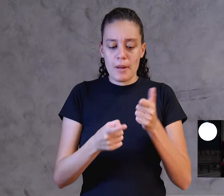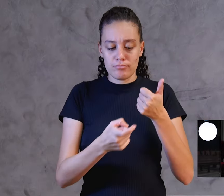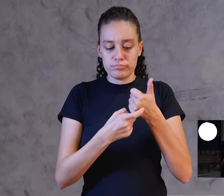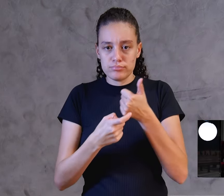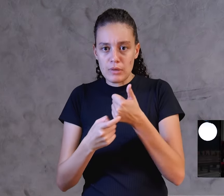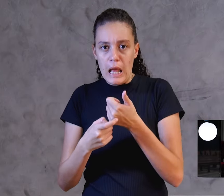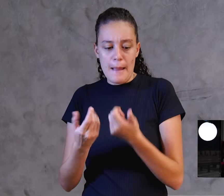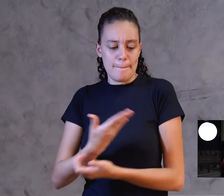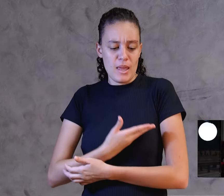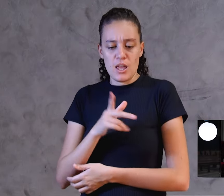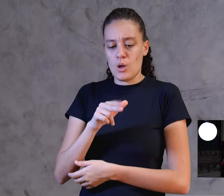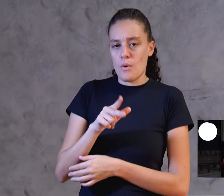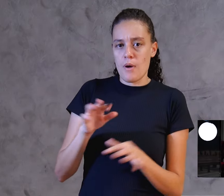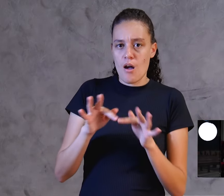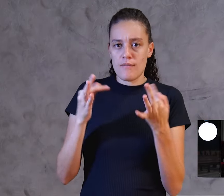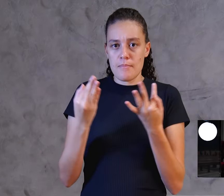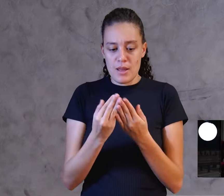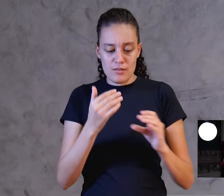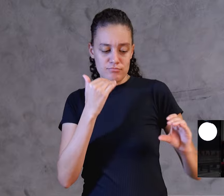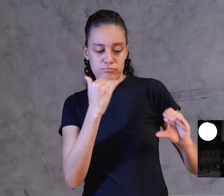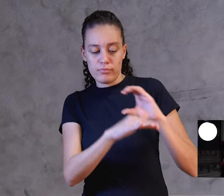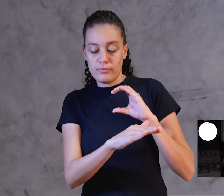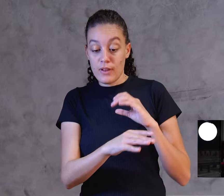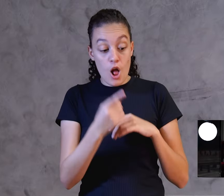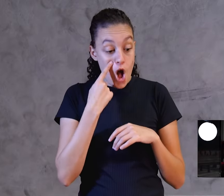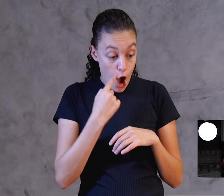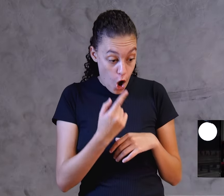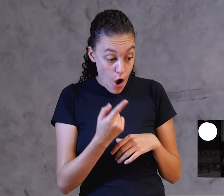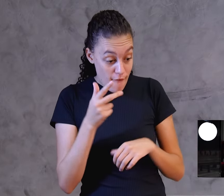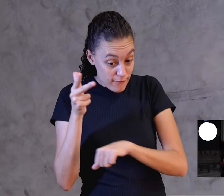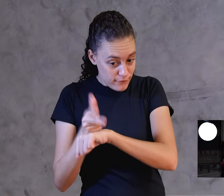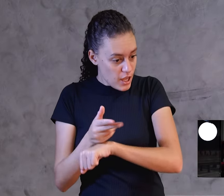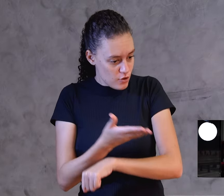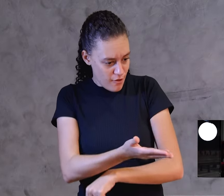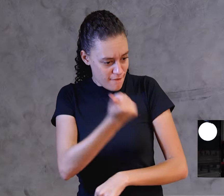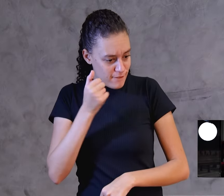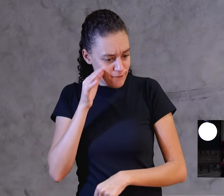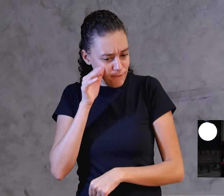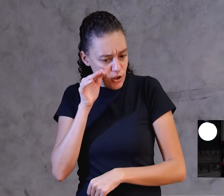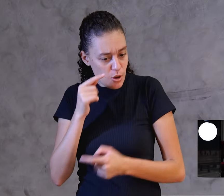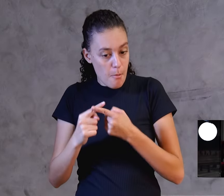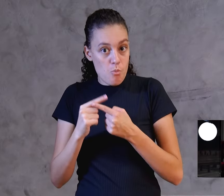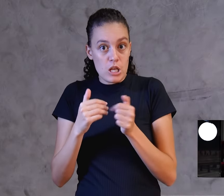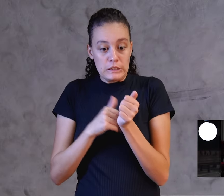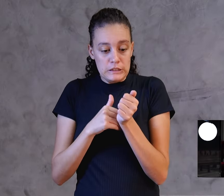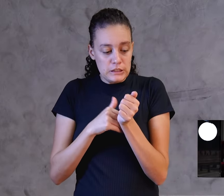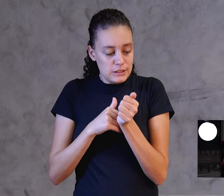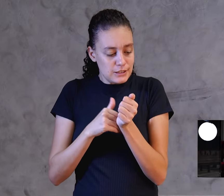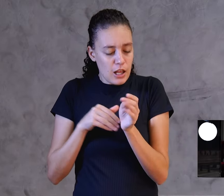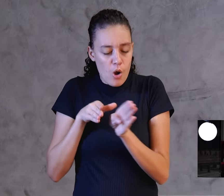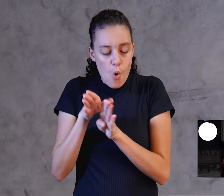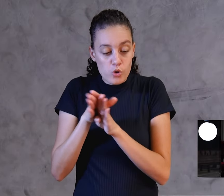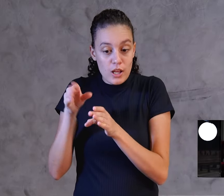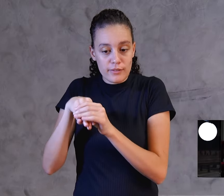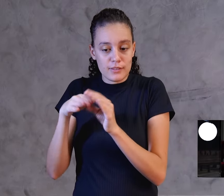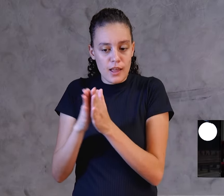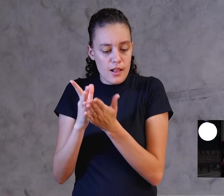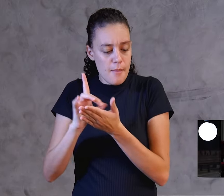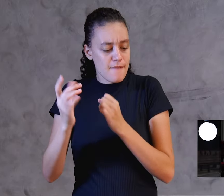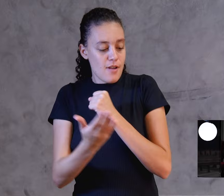amigo, um irmão, parente. Olha, vamos assistir aqueles vídeos, porque está falando de chaves bíblicas que nos levarão à